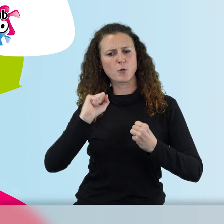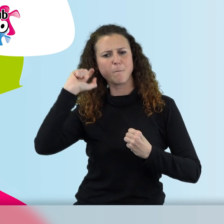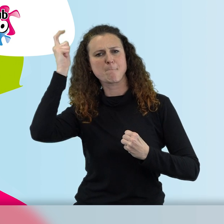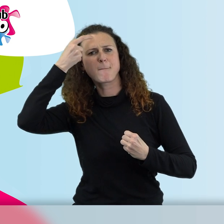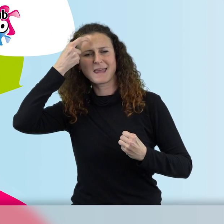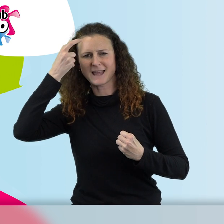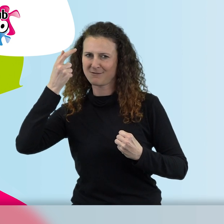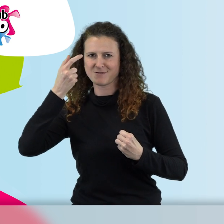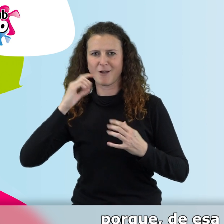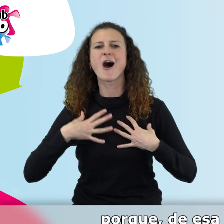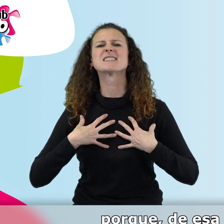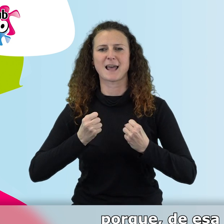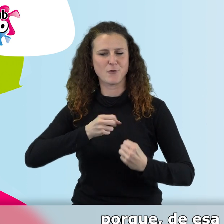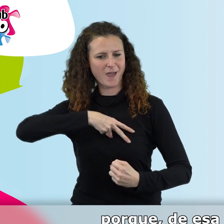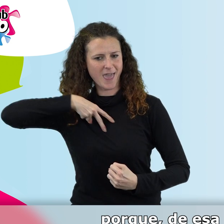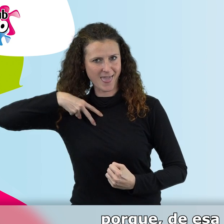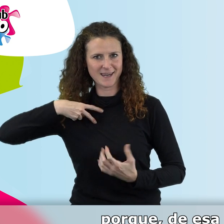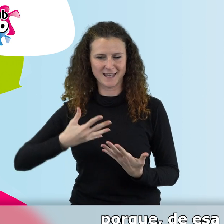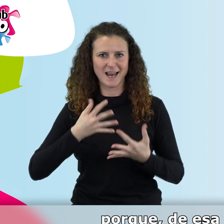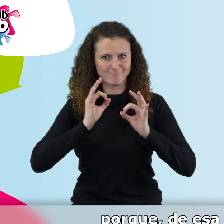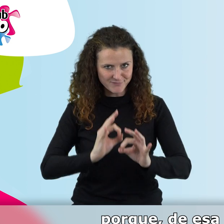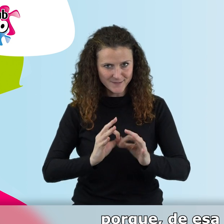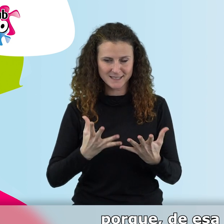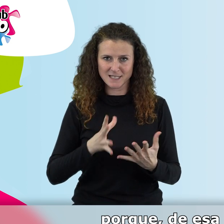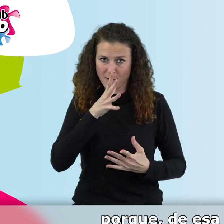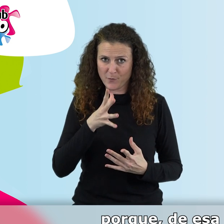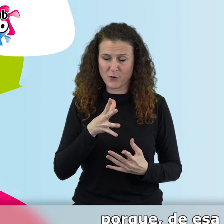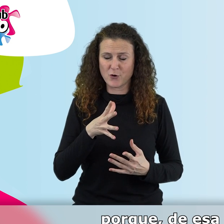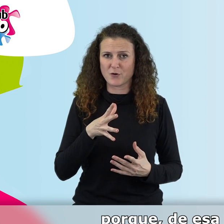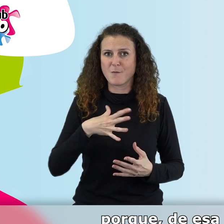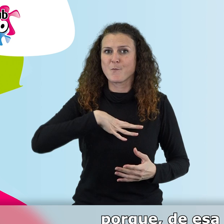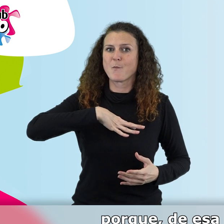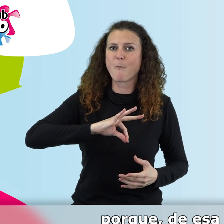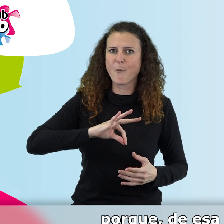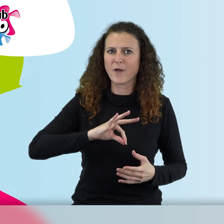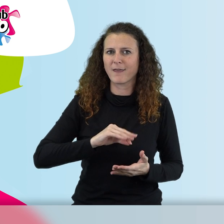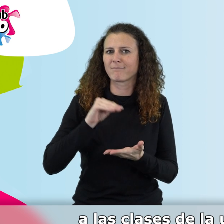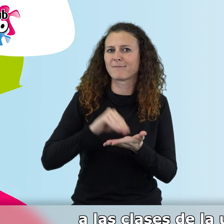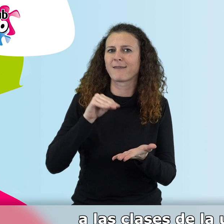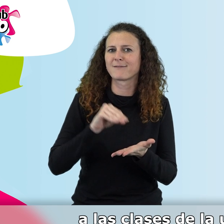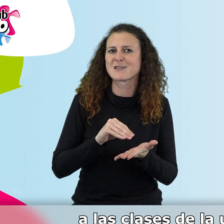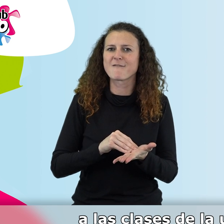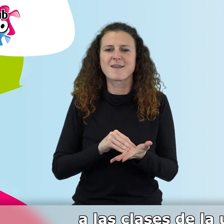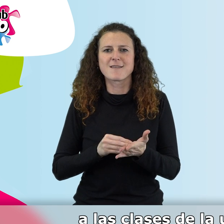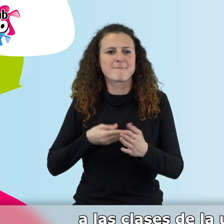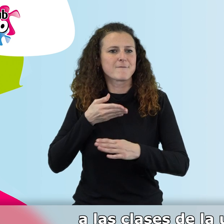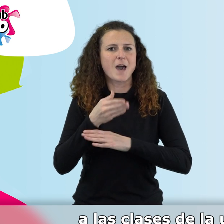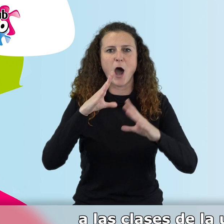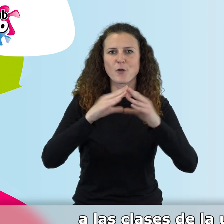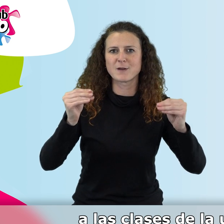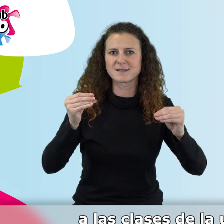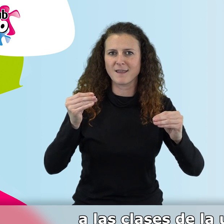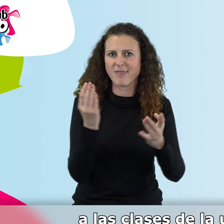salud general porque de esa manera va a asistir más veces a las clases de la